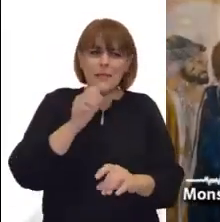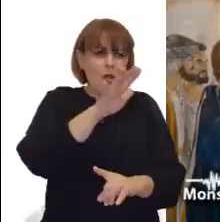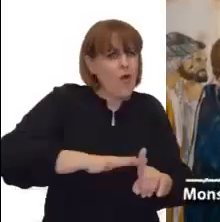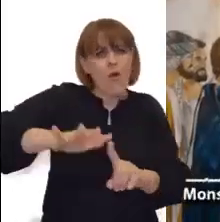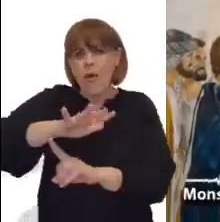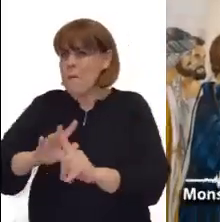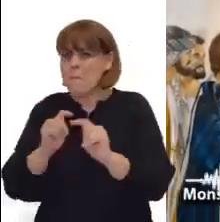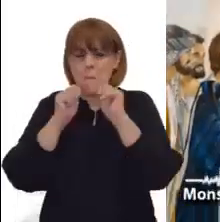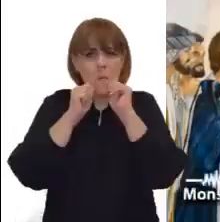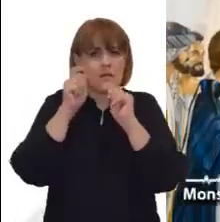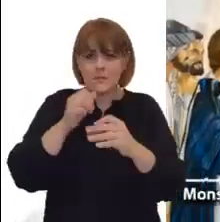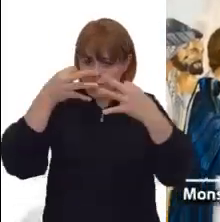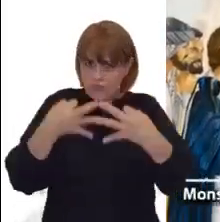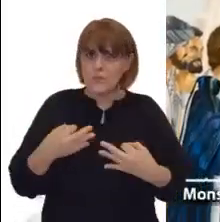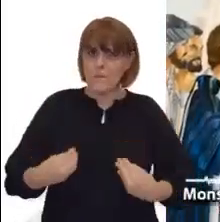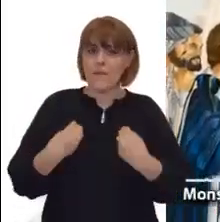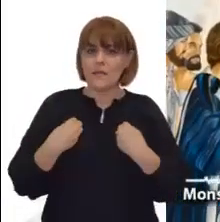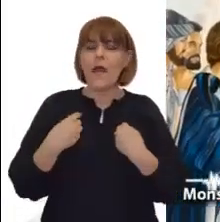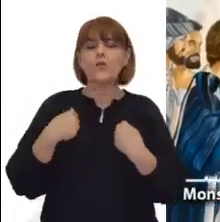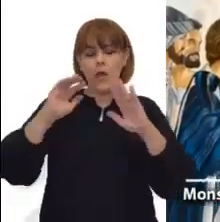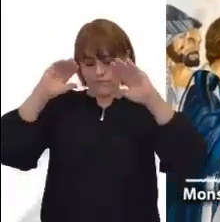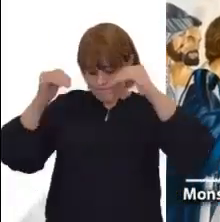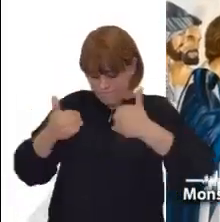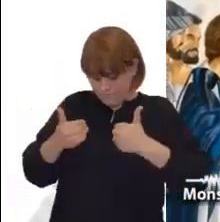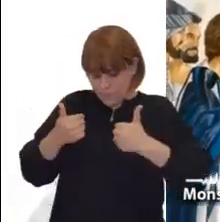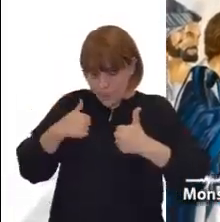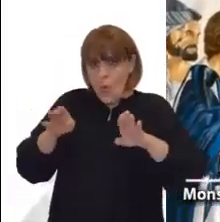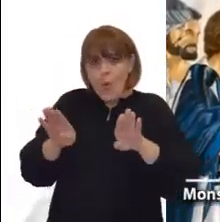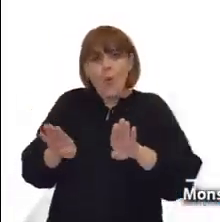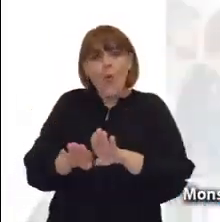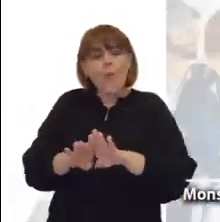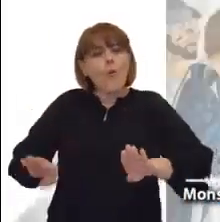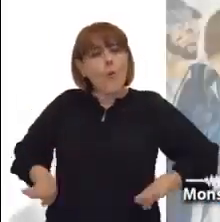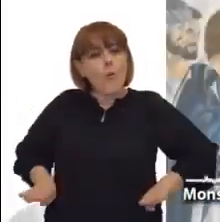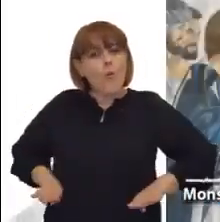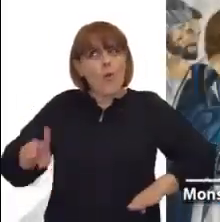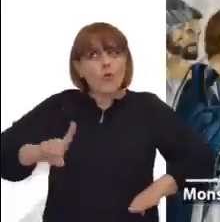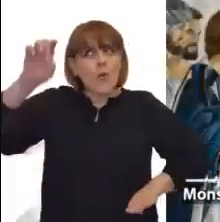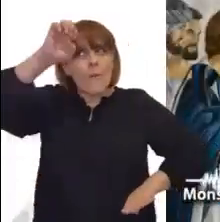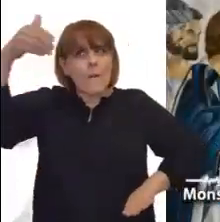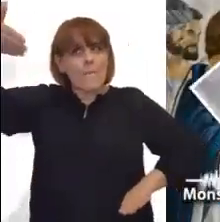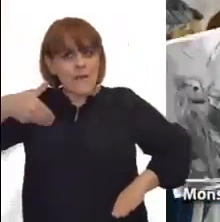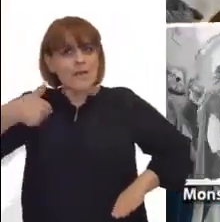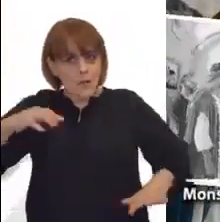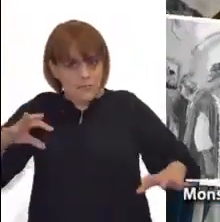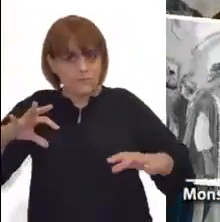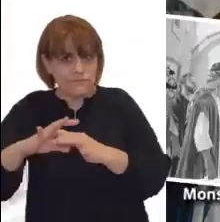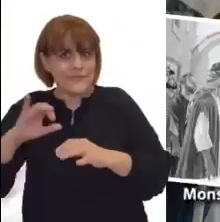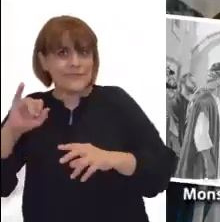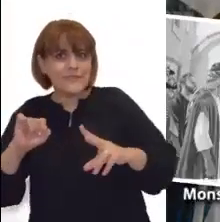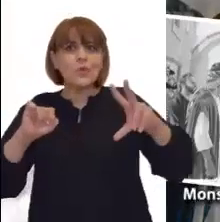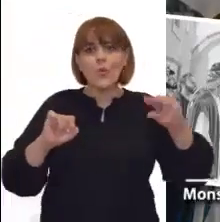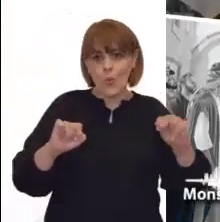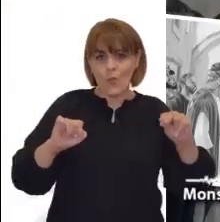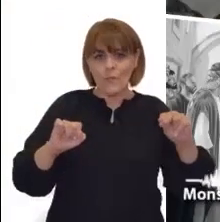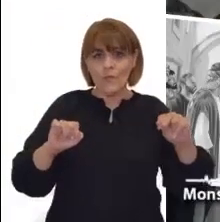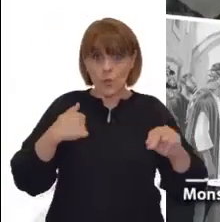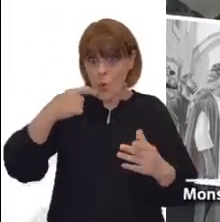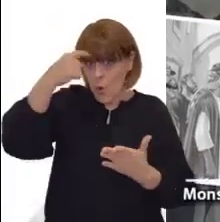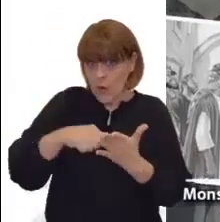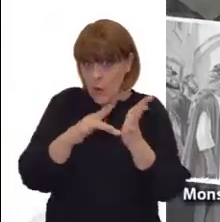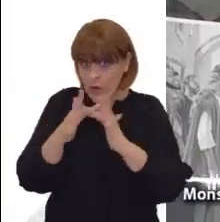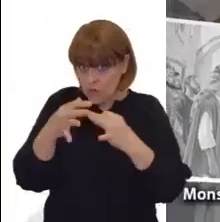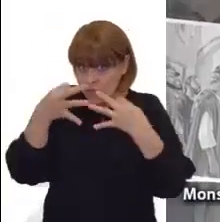frutos concretos que brotan del interior. Las intenciones malas, las fornicaciones, los robos, los